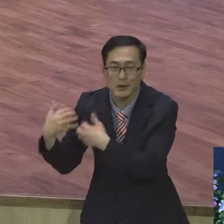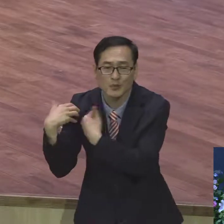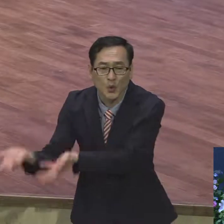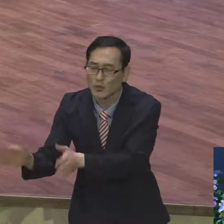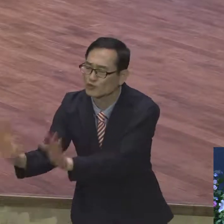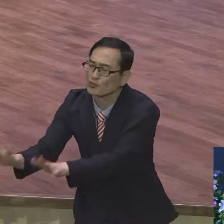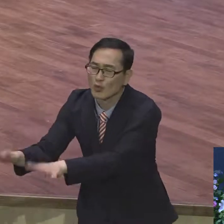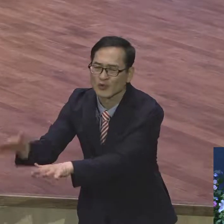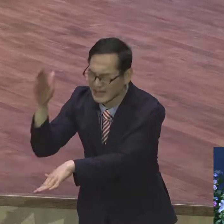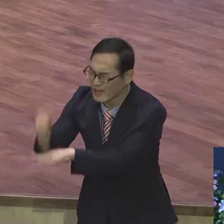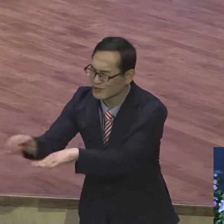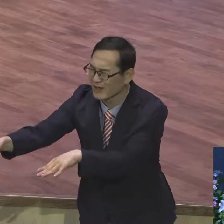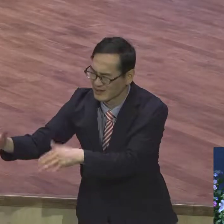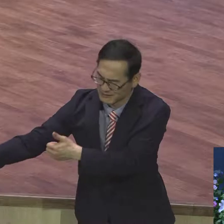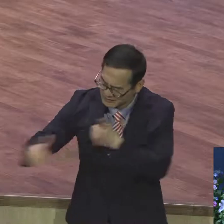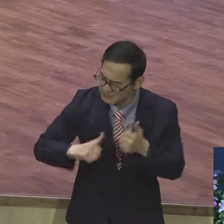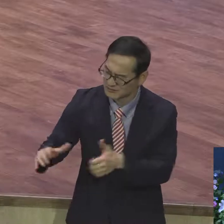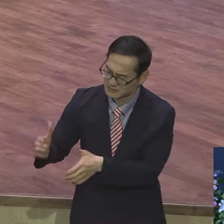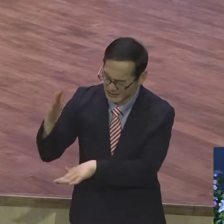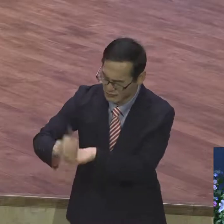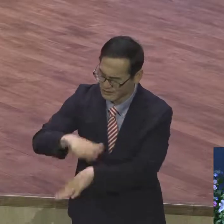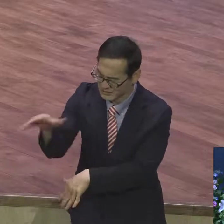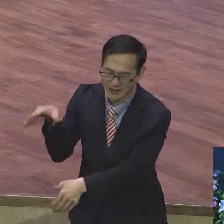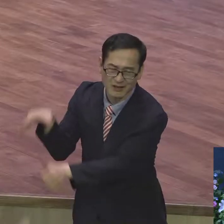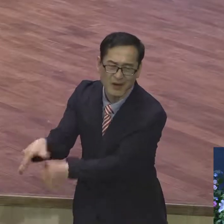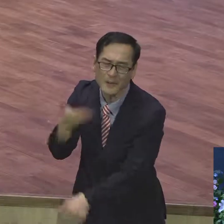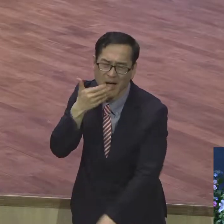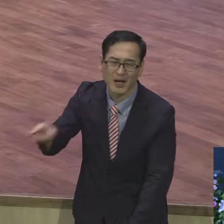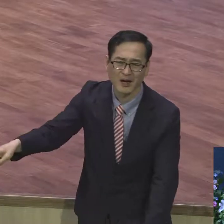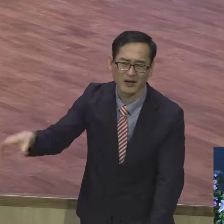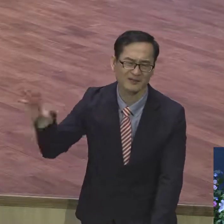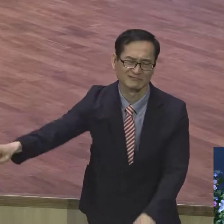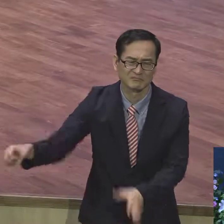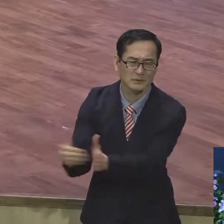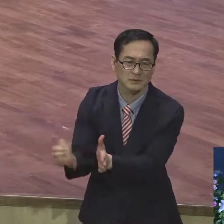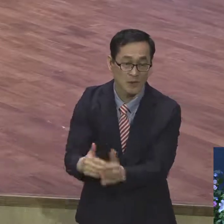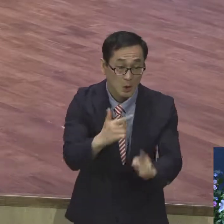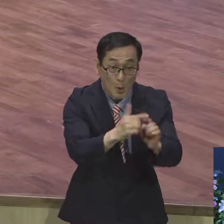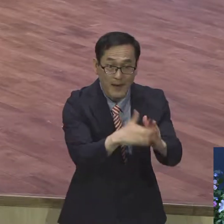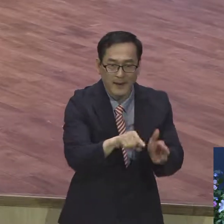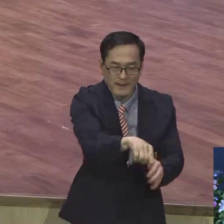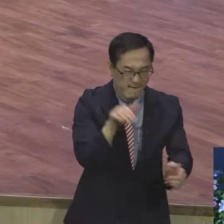놔두지. 교회만 작사를 내는 겁니다. 교회만